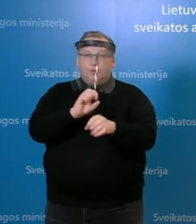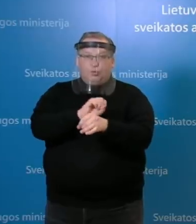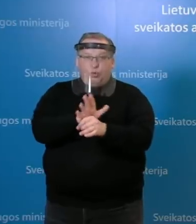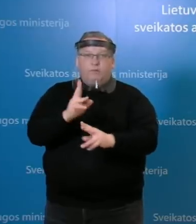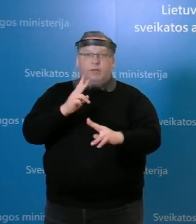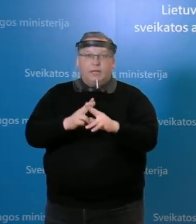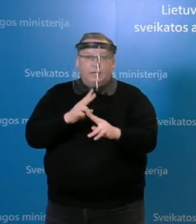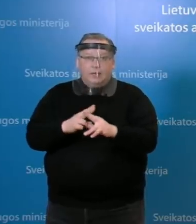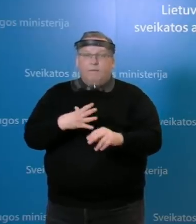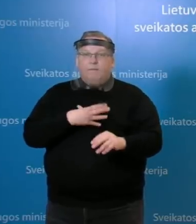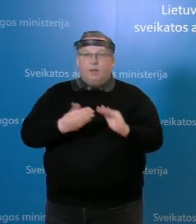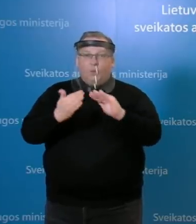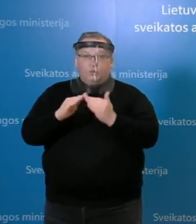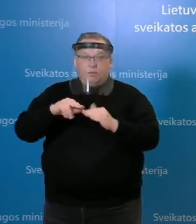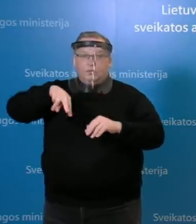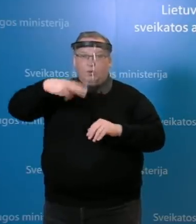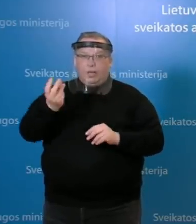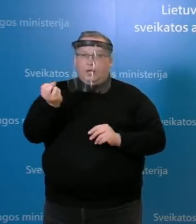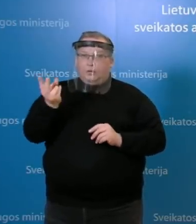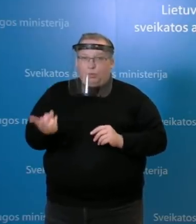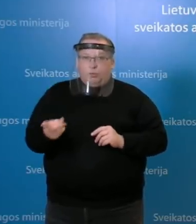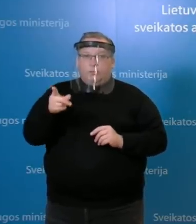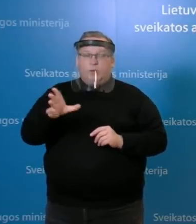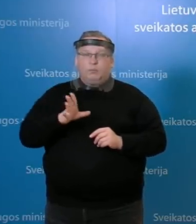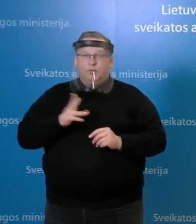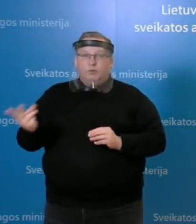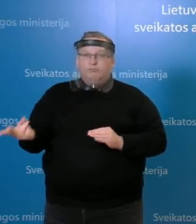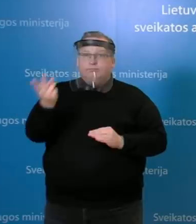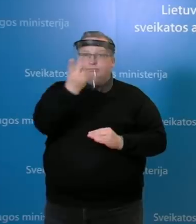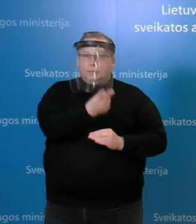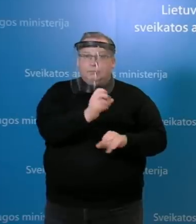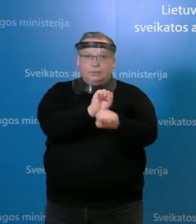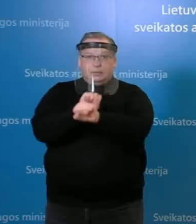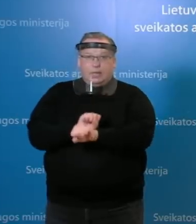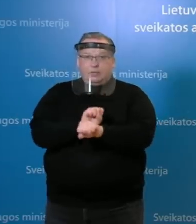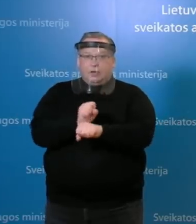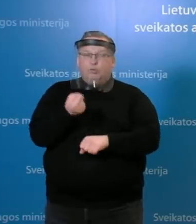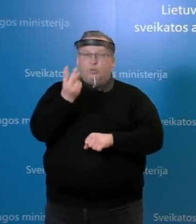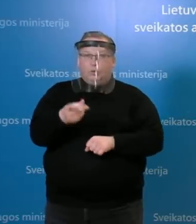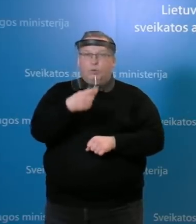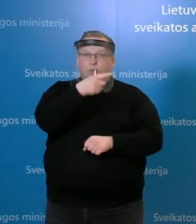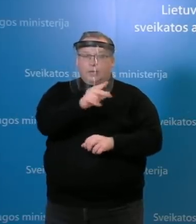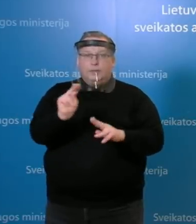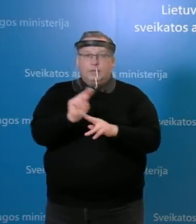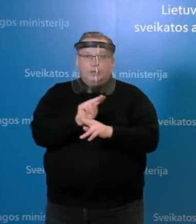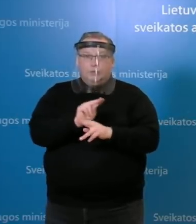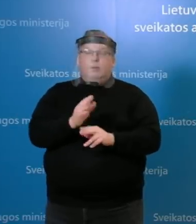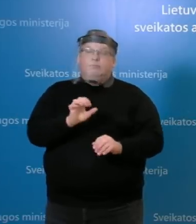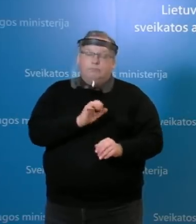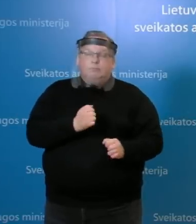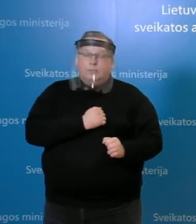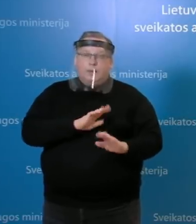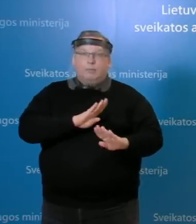lygos rezultatą Vilniaus miesto klinikinė lygoninė, jis buvo perkeltas į Santaros klinikas ir ten ginomas, tai jie bet mirė.